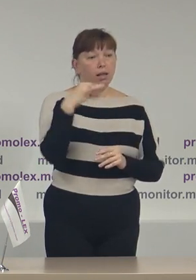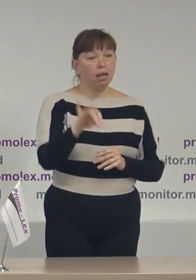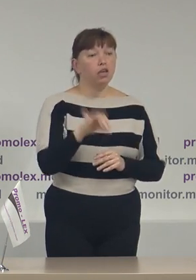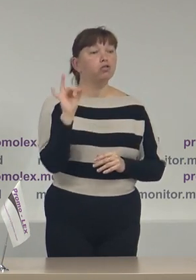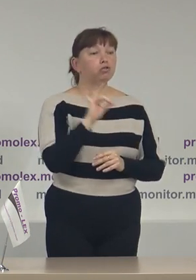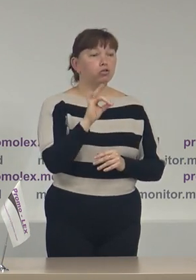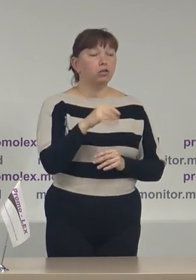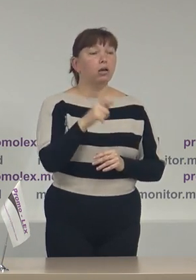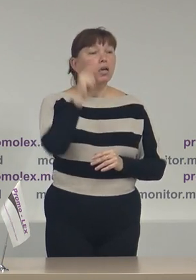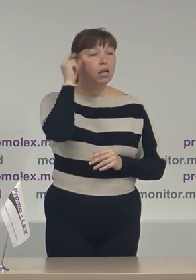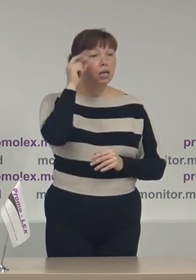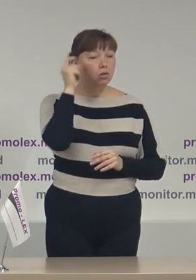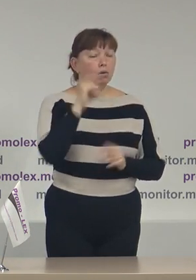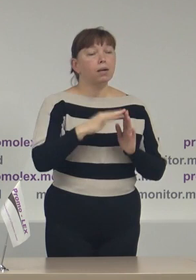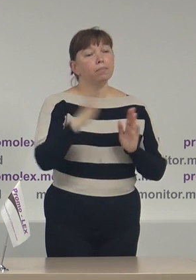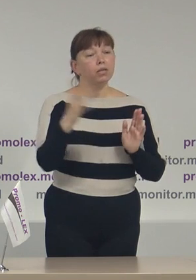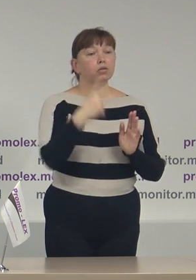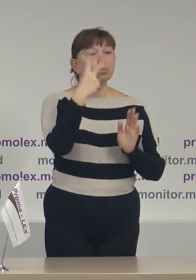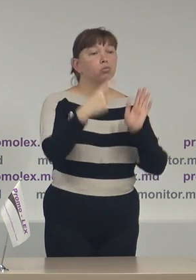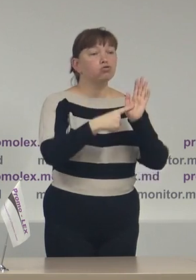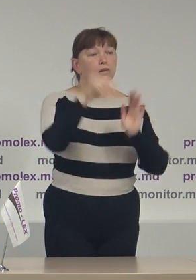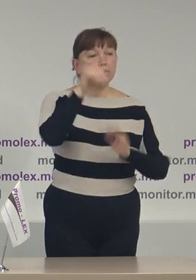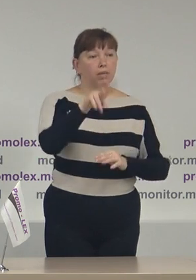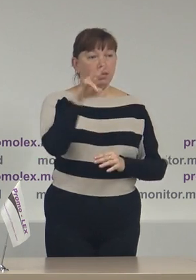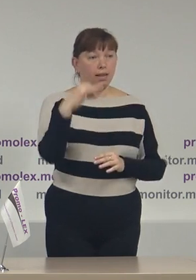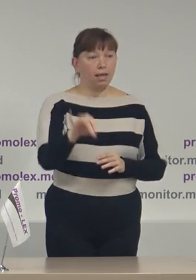Dorin Pertoacă peste 26 mii lei.